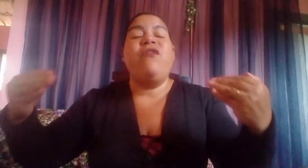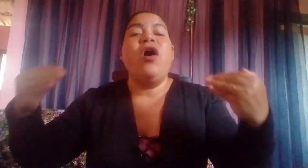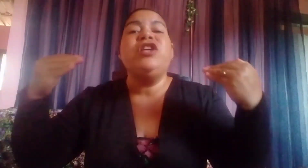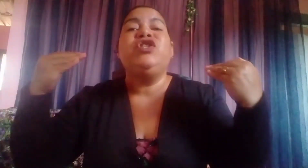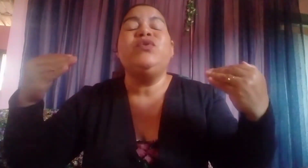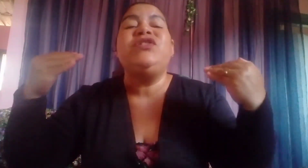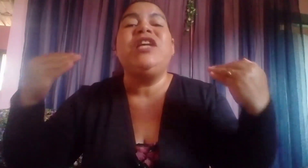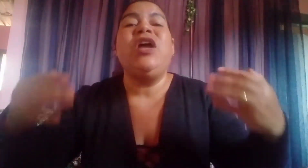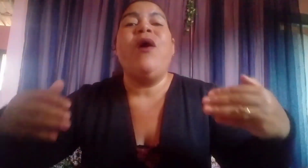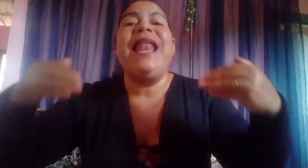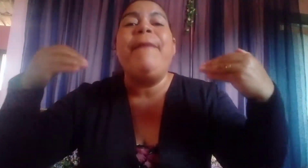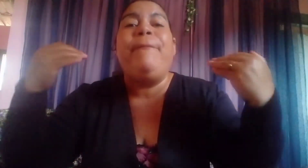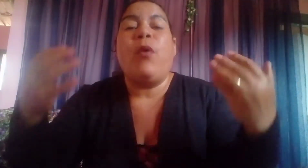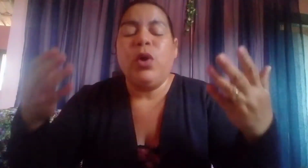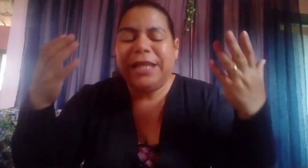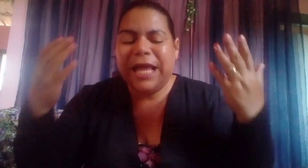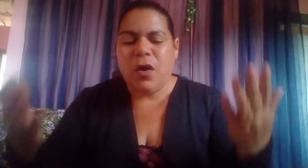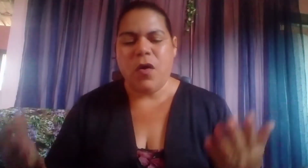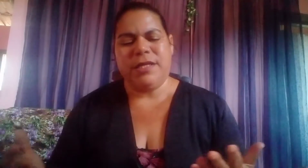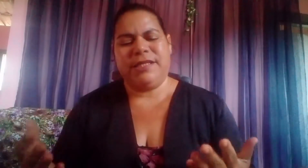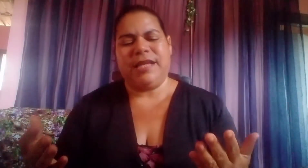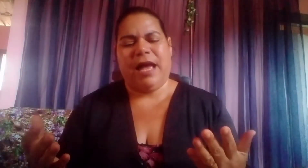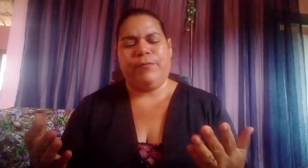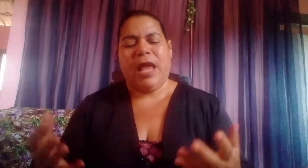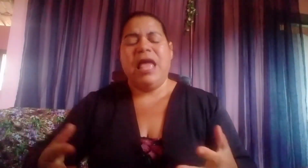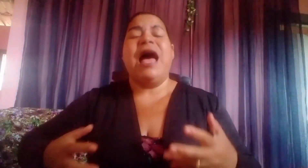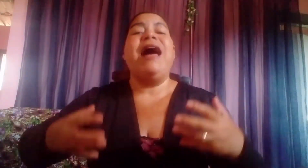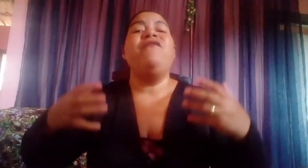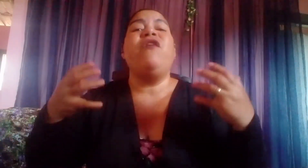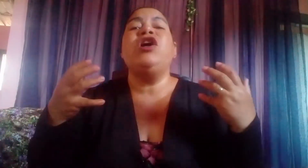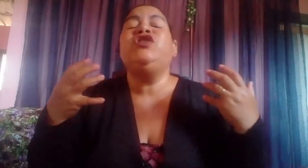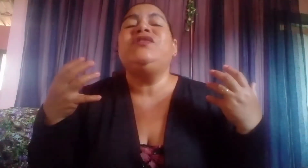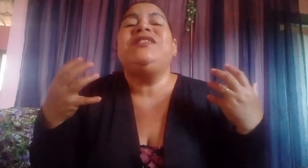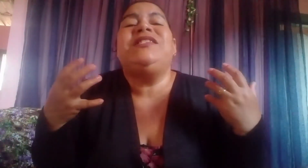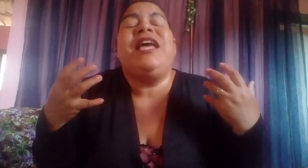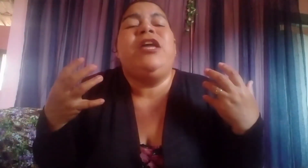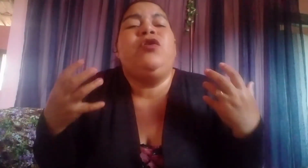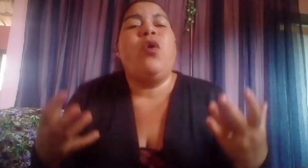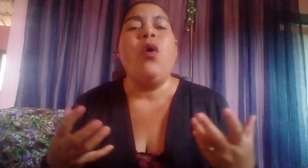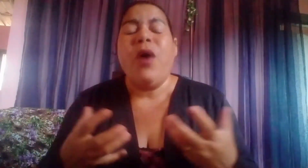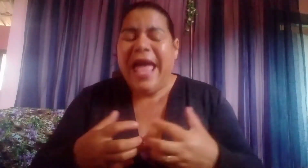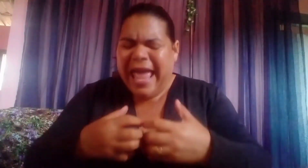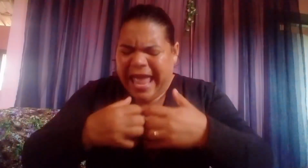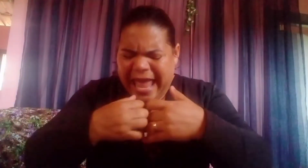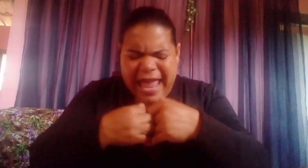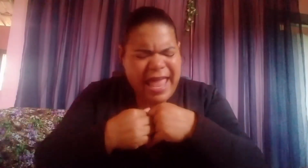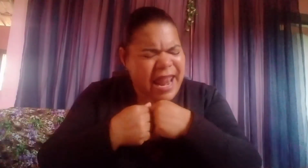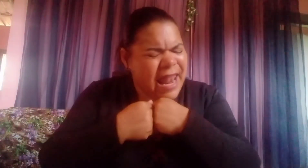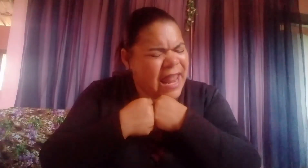voz do Senhor, ela é poderosa. A voz do Senhor, ela